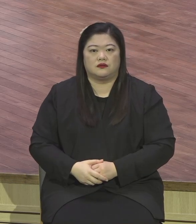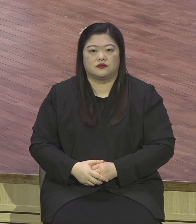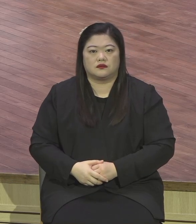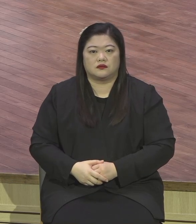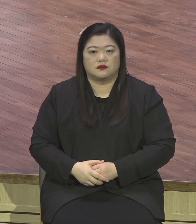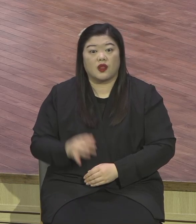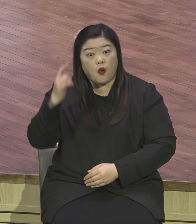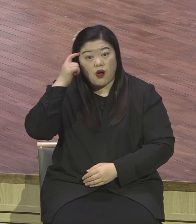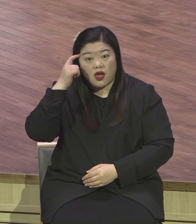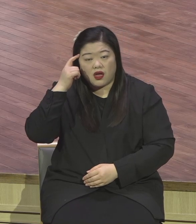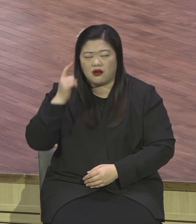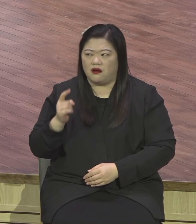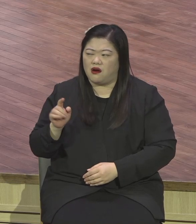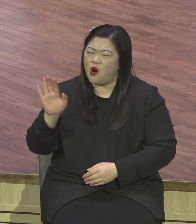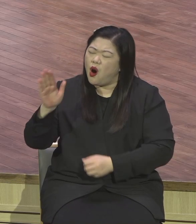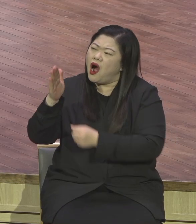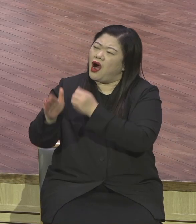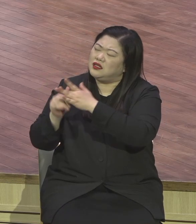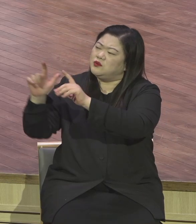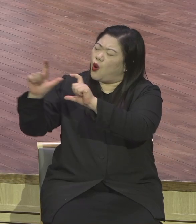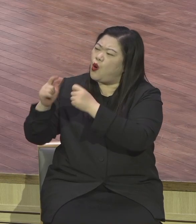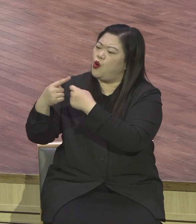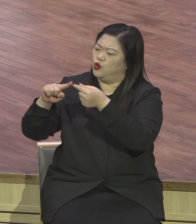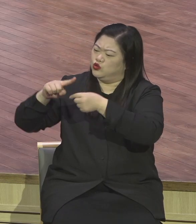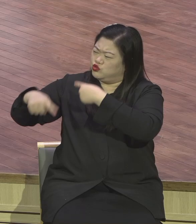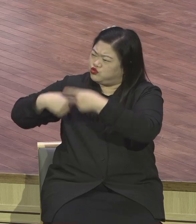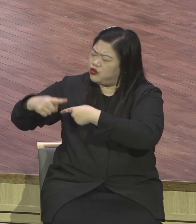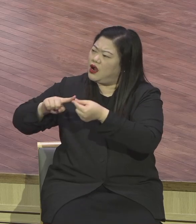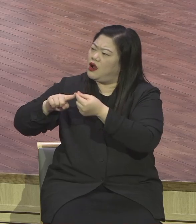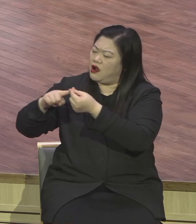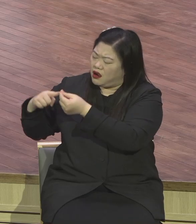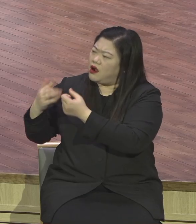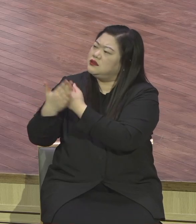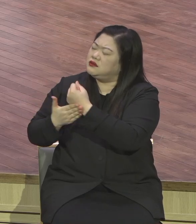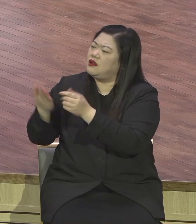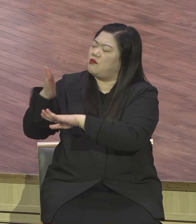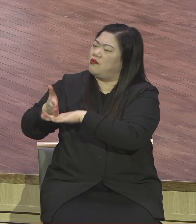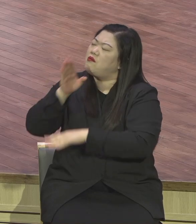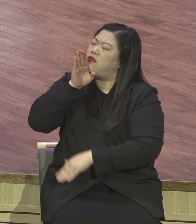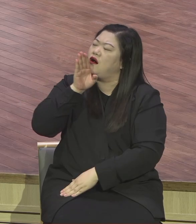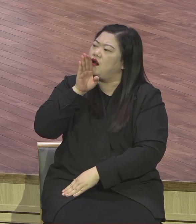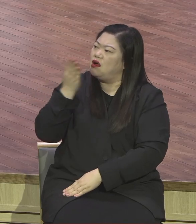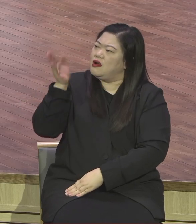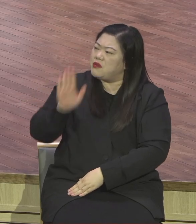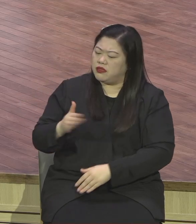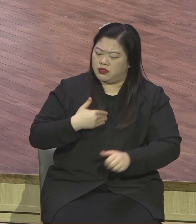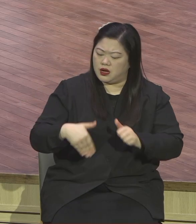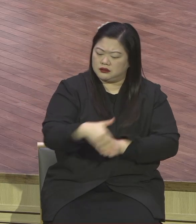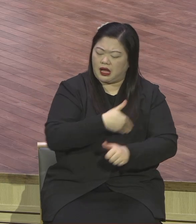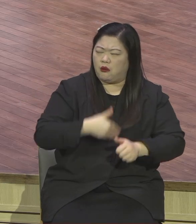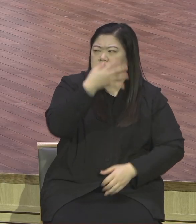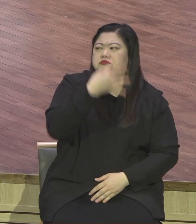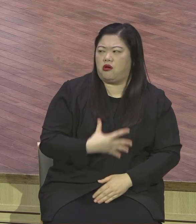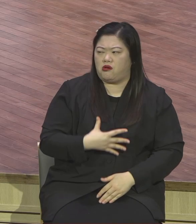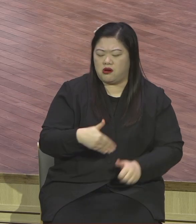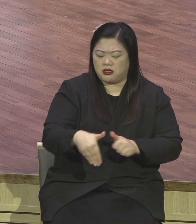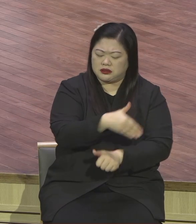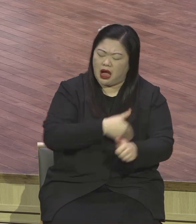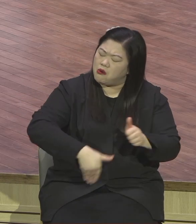자신들의 소견에 오른 대로 자신의 경험에 의해서 자신의 환경대로 그렇게 살다가 전부 다